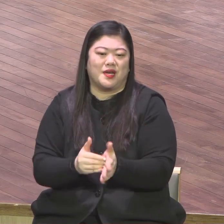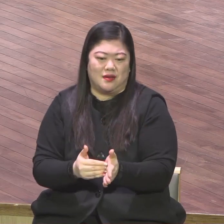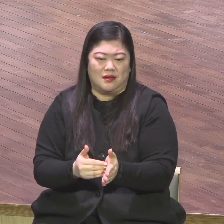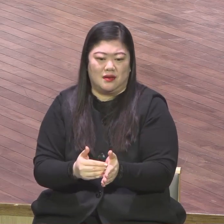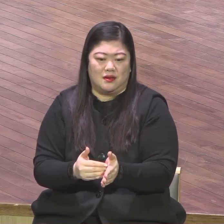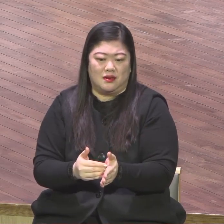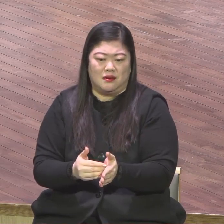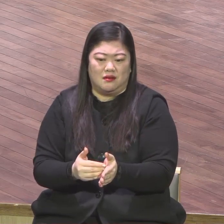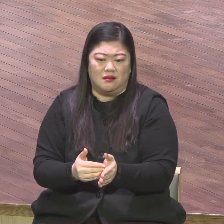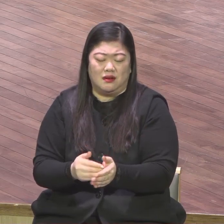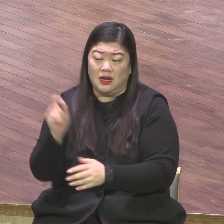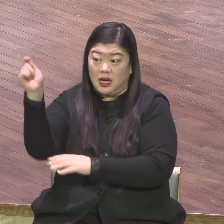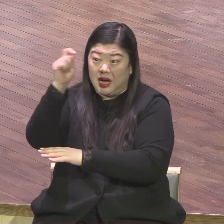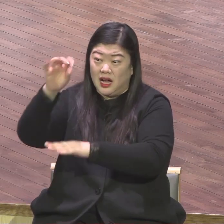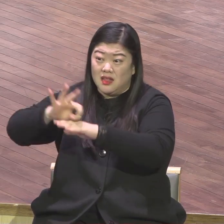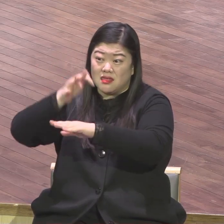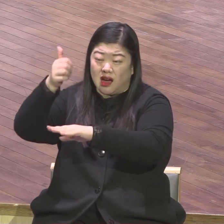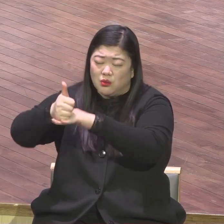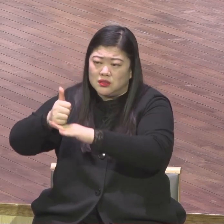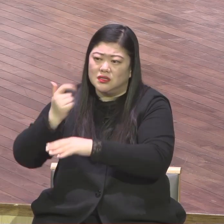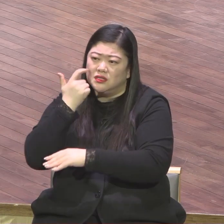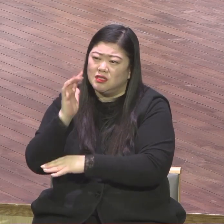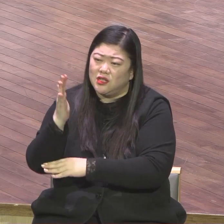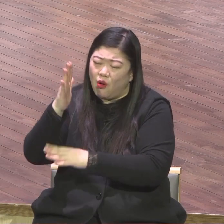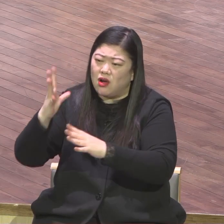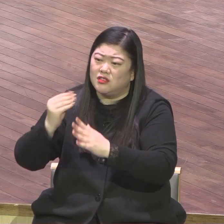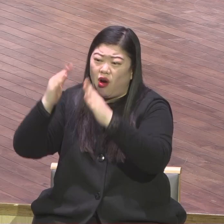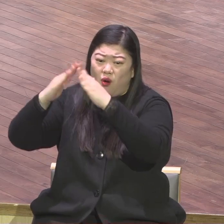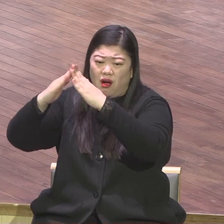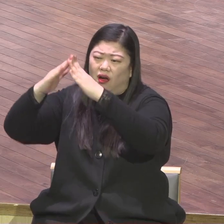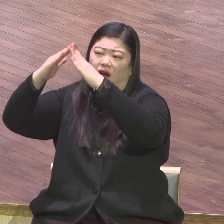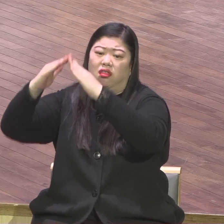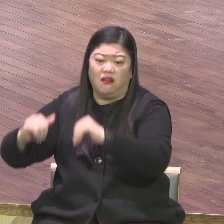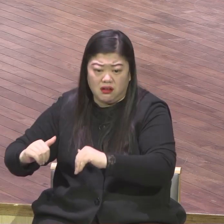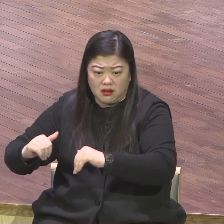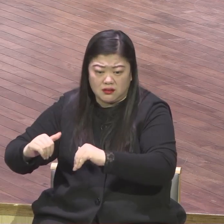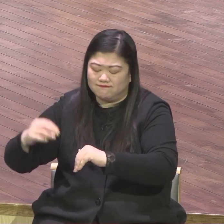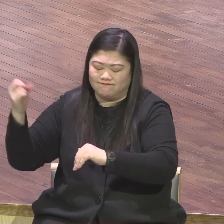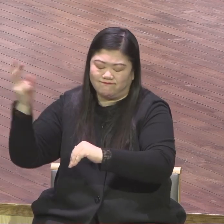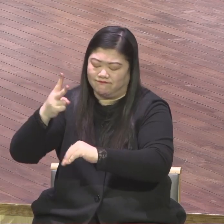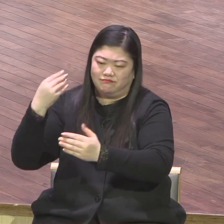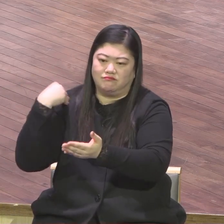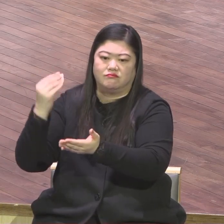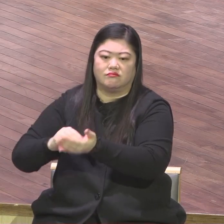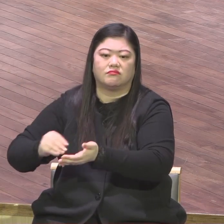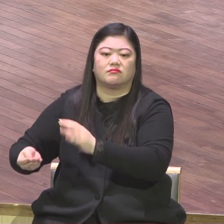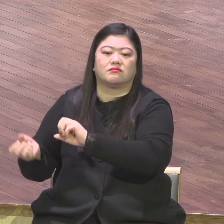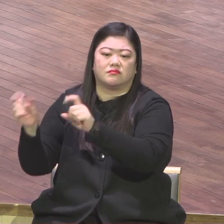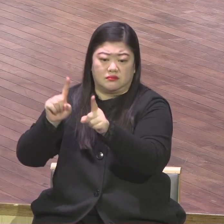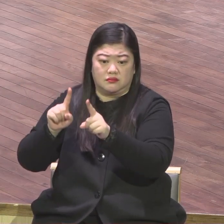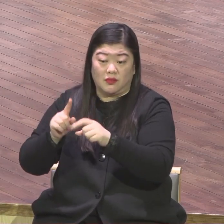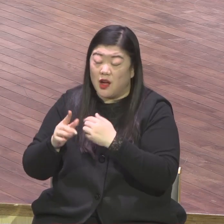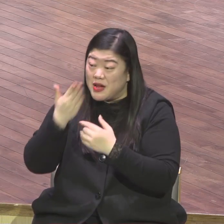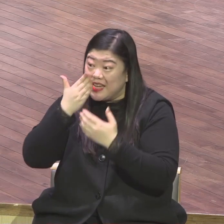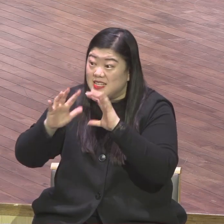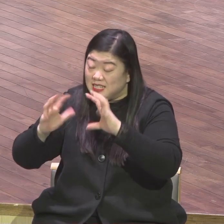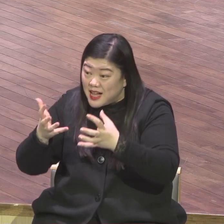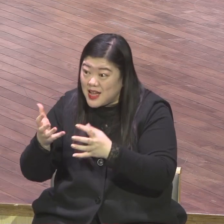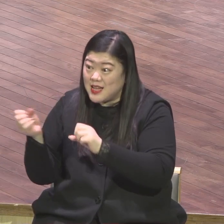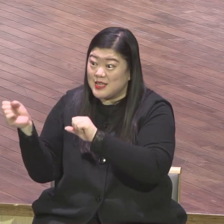이 다위세의 장막을 다시 일으킨다 이것은요 단순히 이스라엘을 일으킨다는 의미가 아니에요 이것은 장차 이말